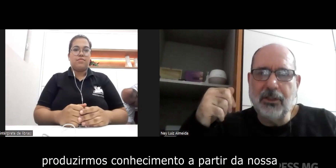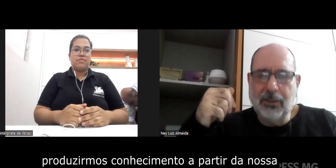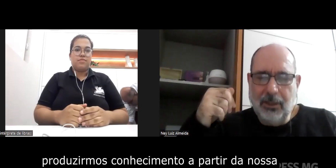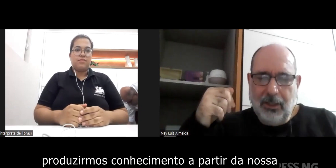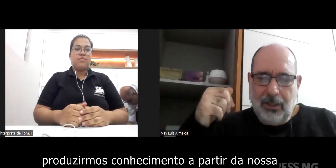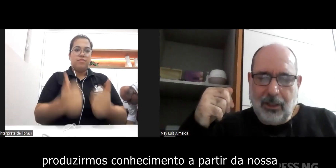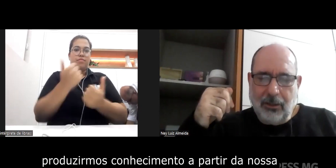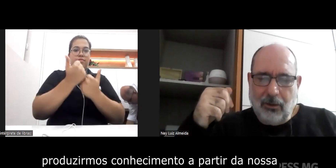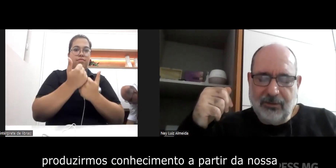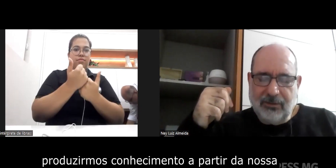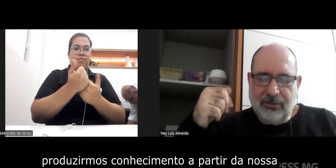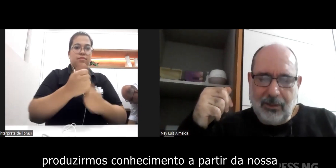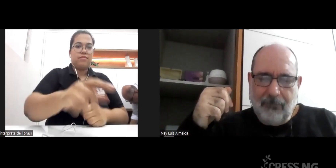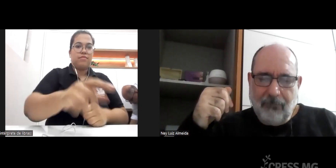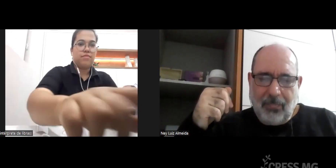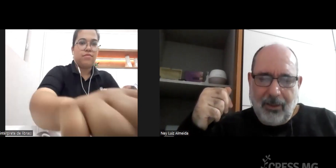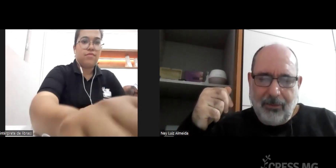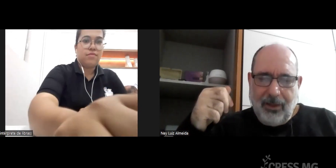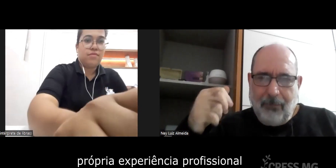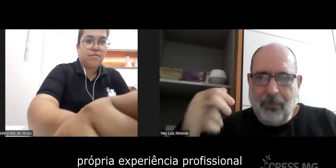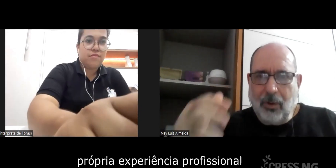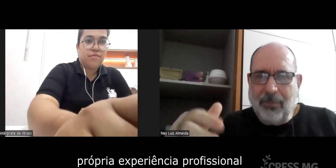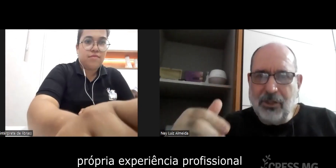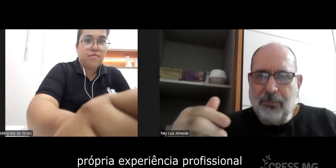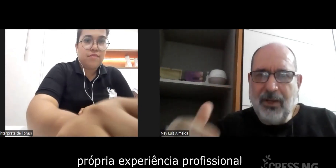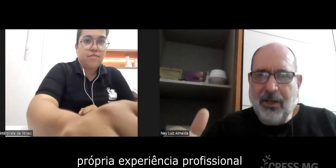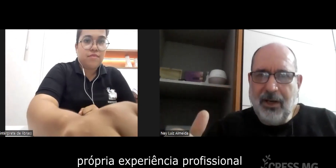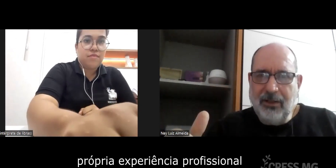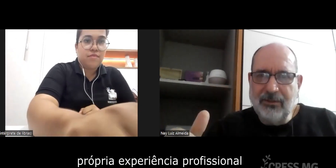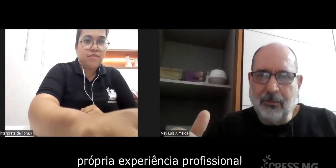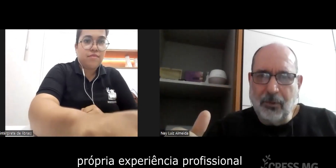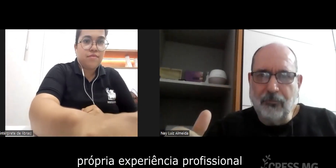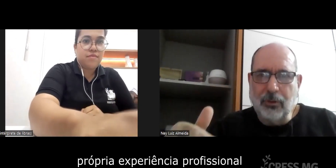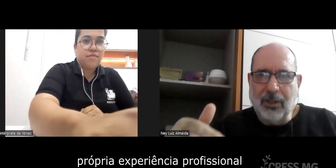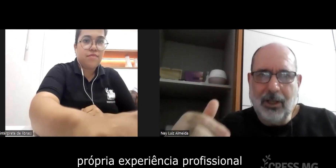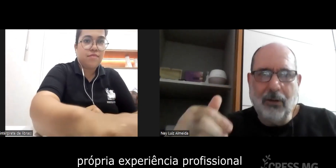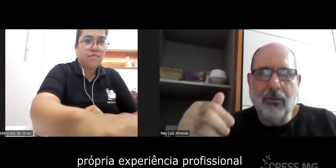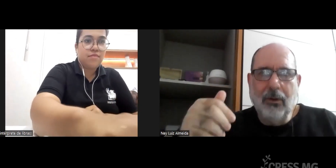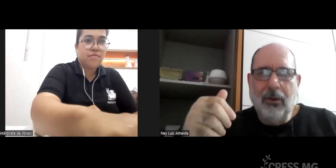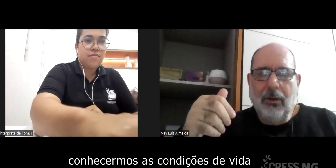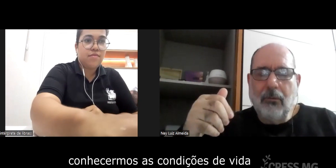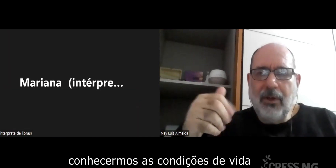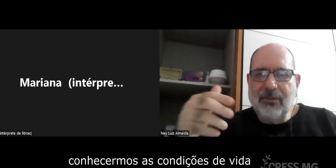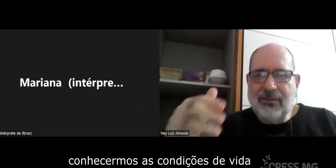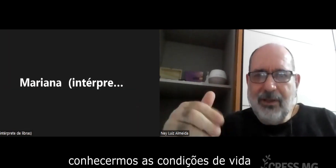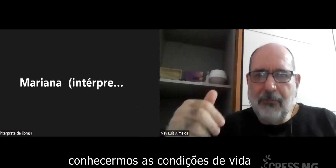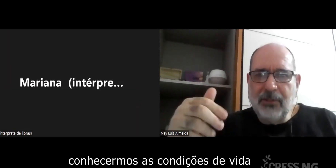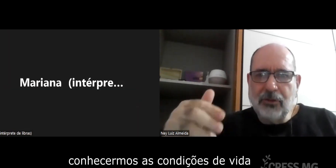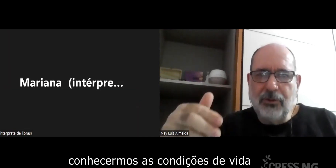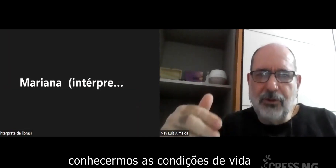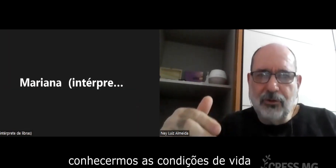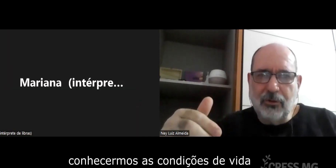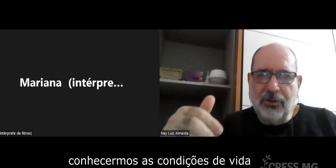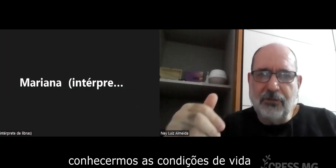partir da nossa própria experiência profissional, conhecermos as condições de